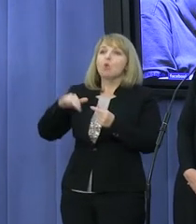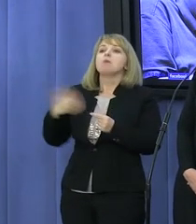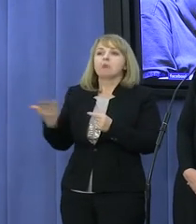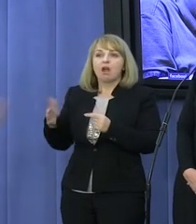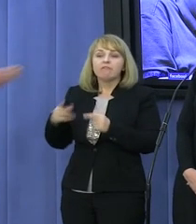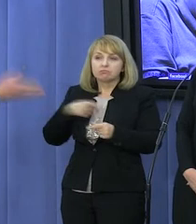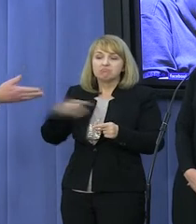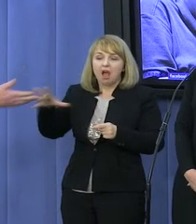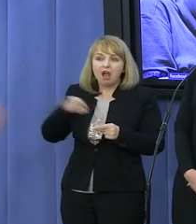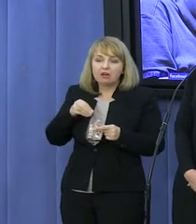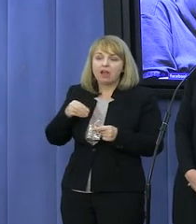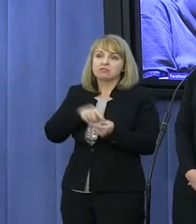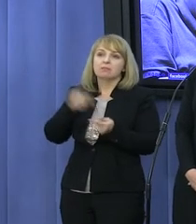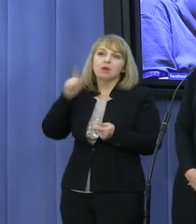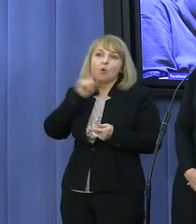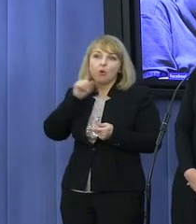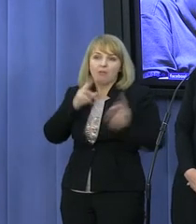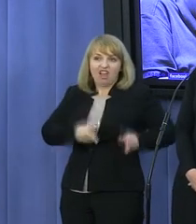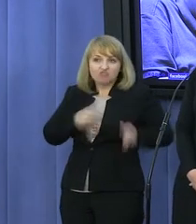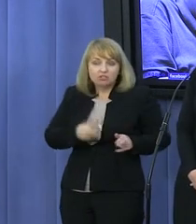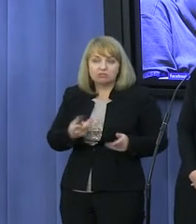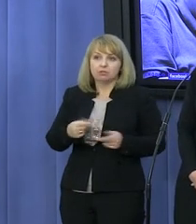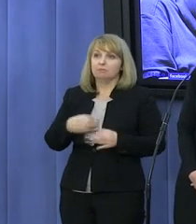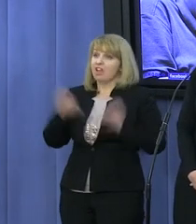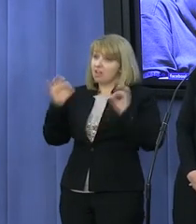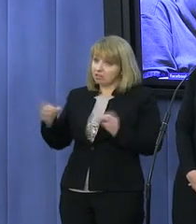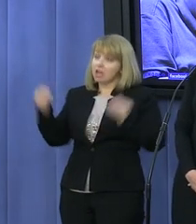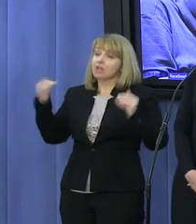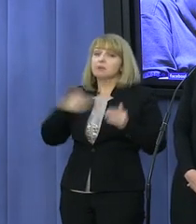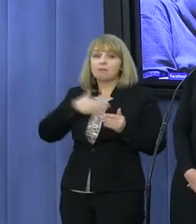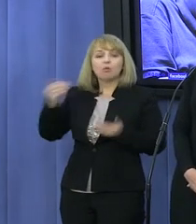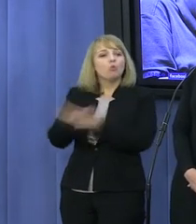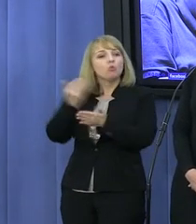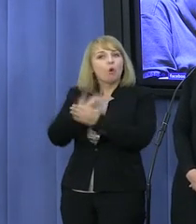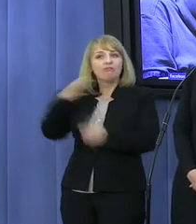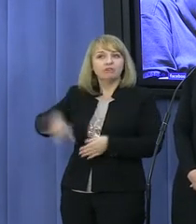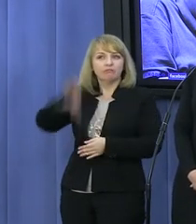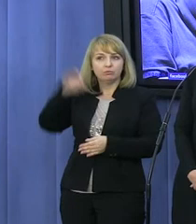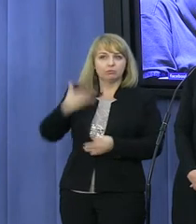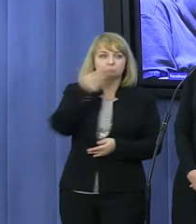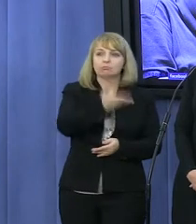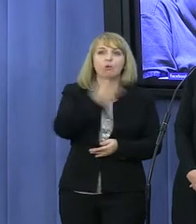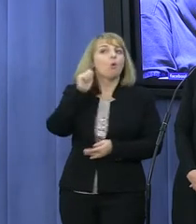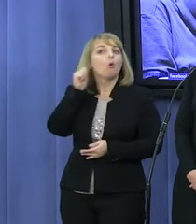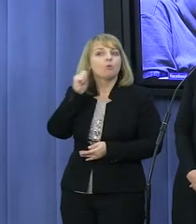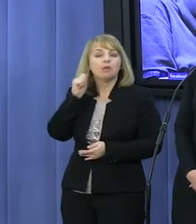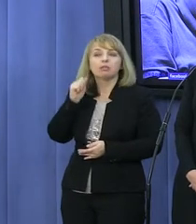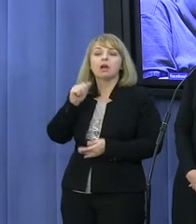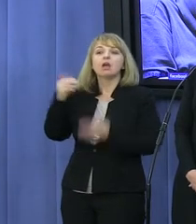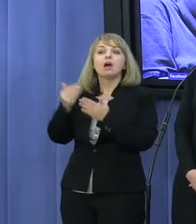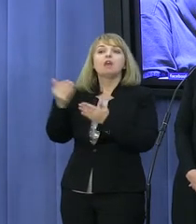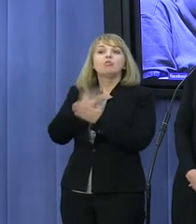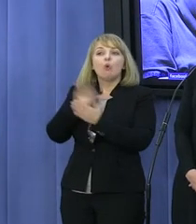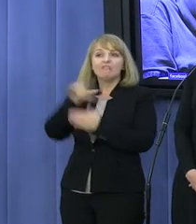Macie wybór. Ten wybór to jest Barbara Nowacka. To jest człowiek, który rzeczywiście reprezentuje prawdziwe ideały, które kiedyś przyświecały twórcom